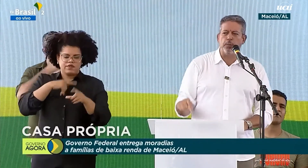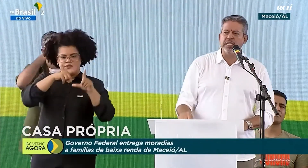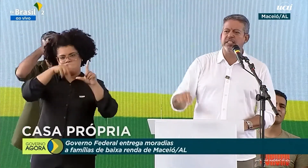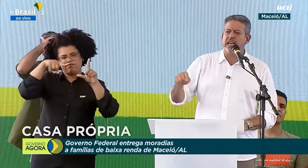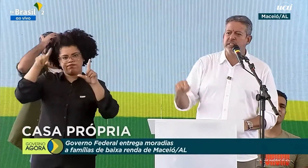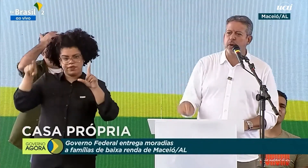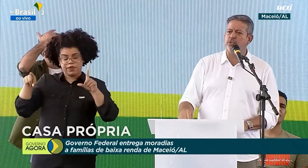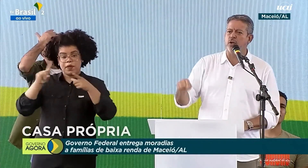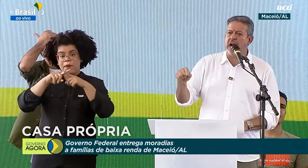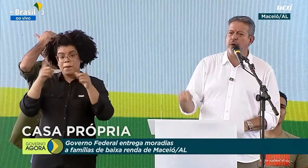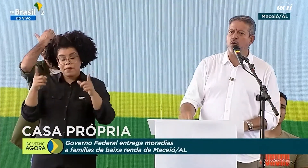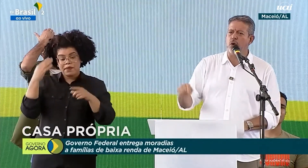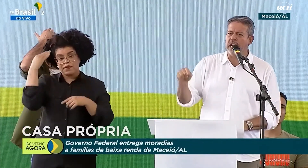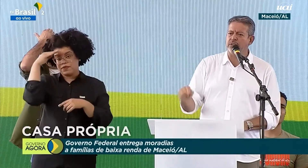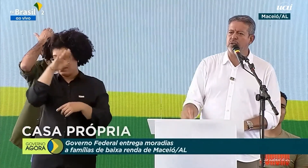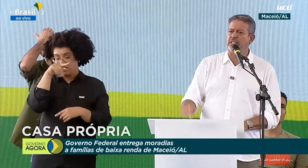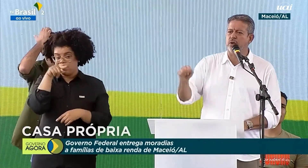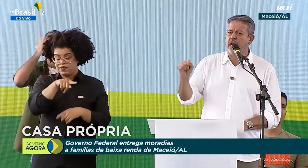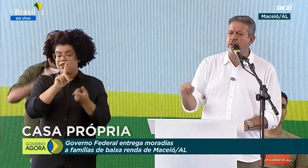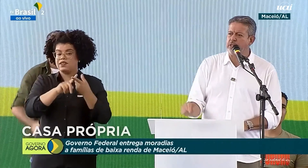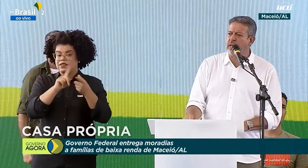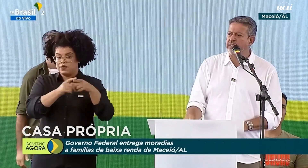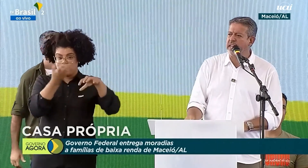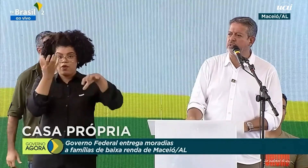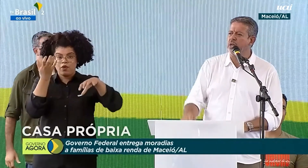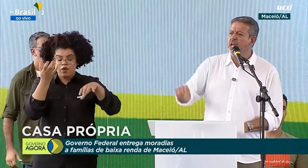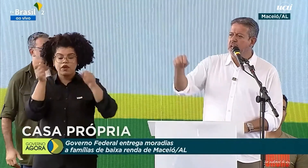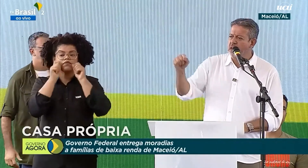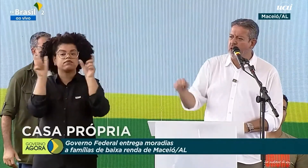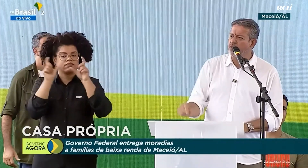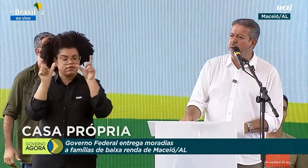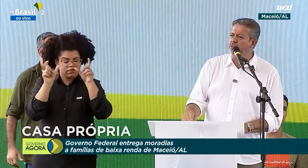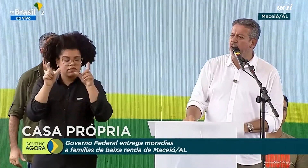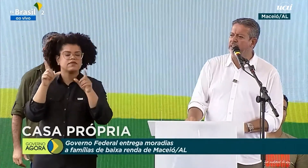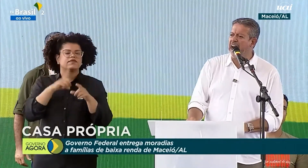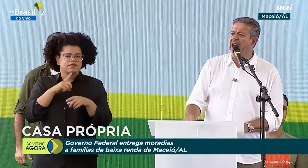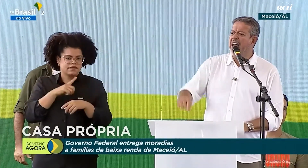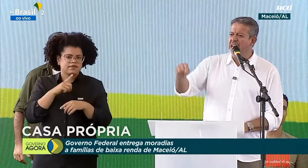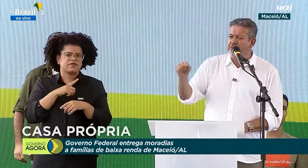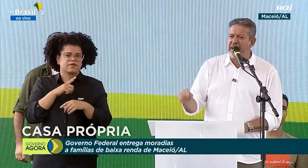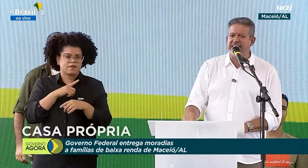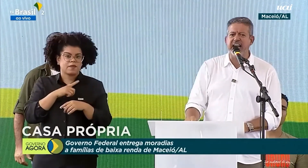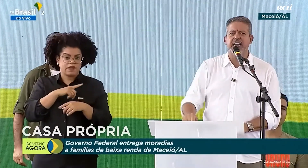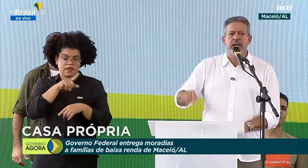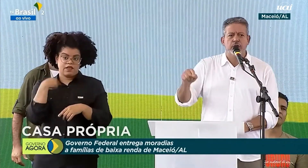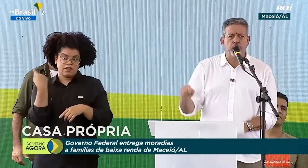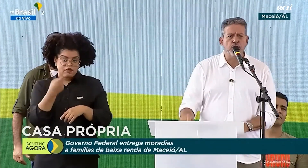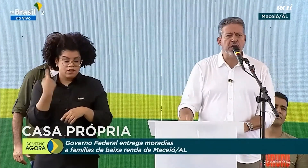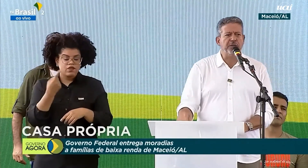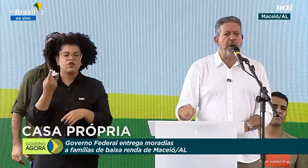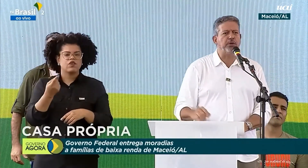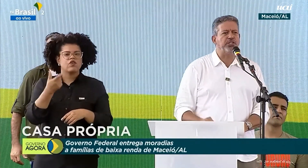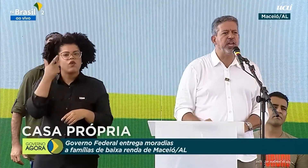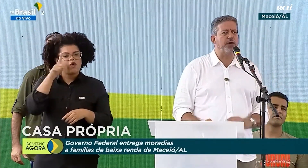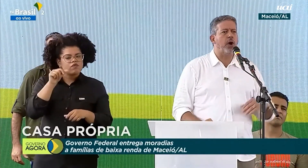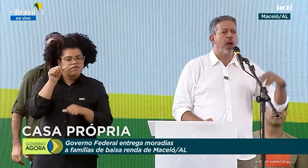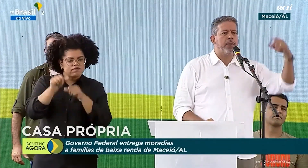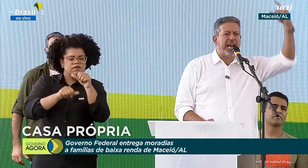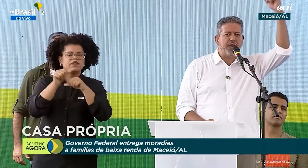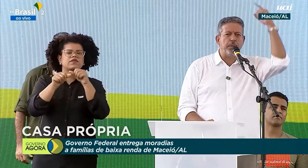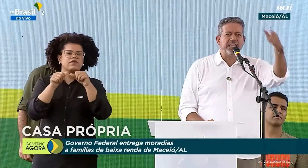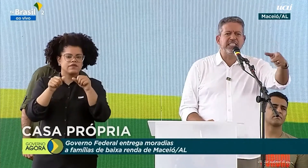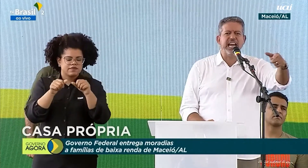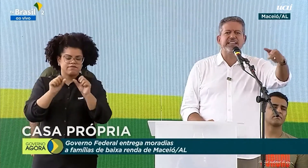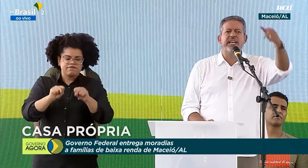Mas o presidente Bolsonaro e o Congresso Nacional estão atentos e nós vamos votar e fazer tudo o que for possível